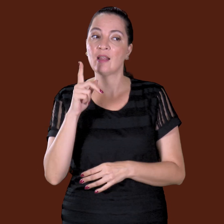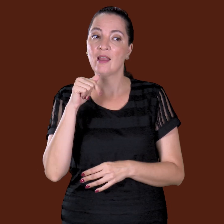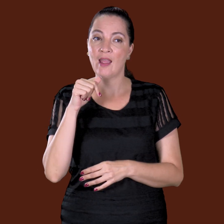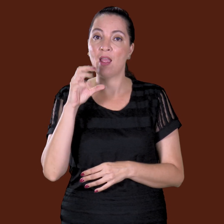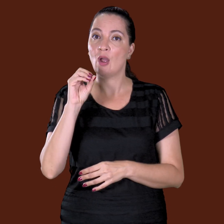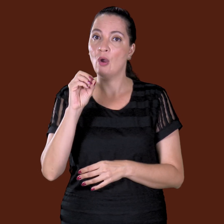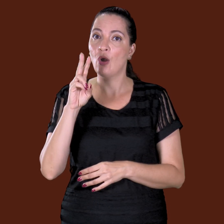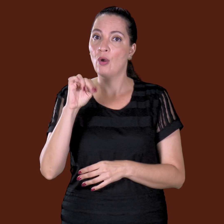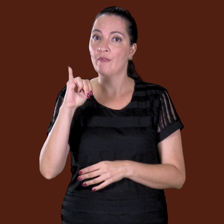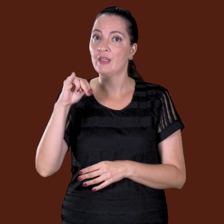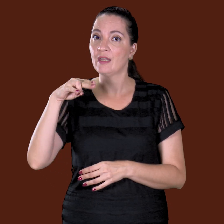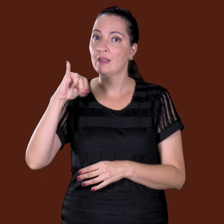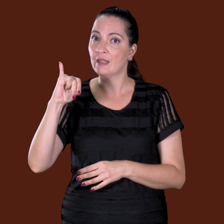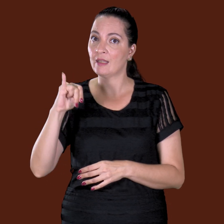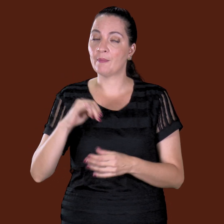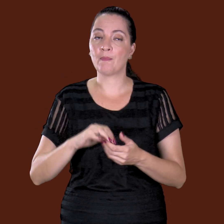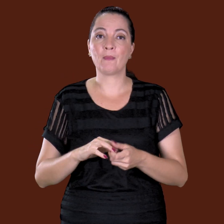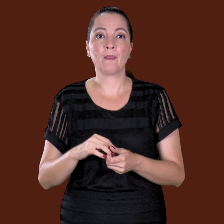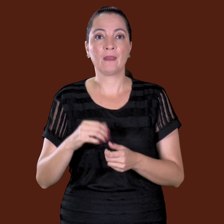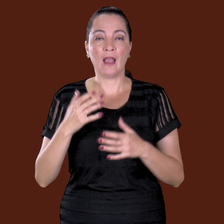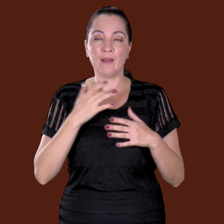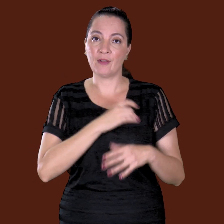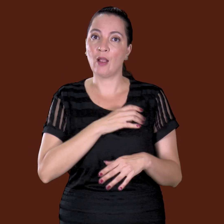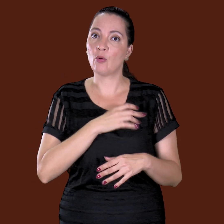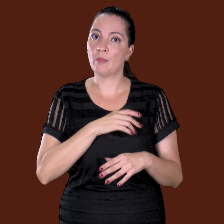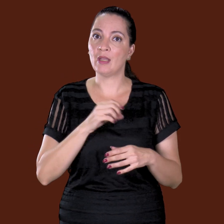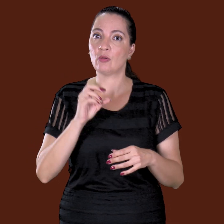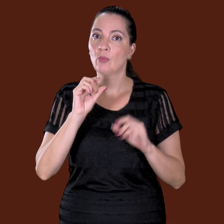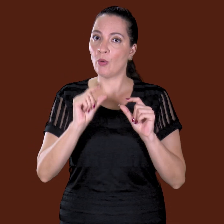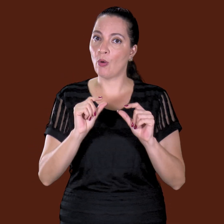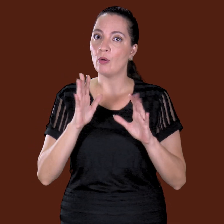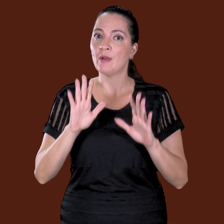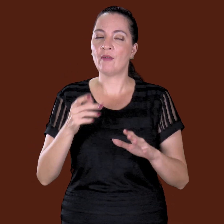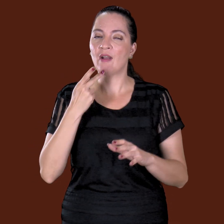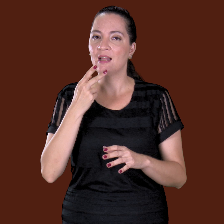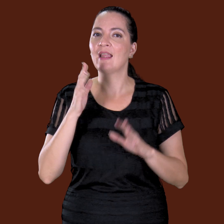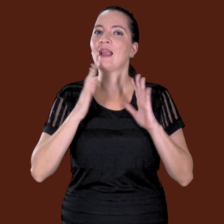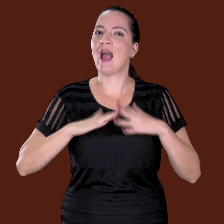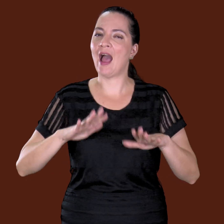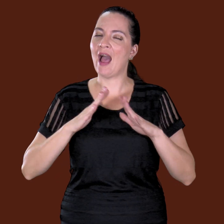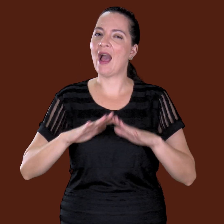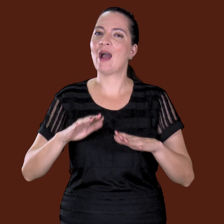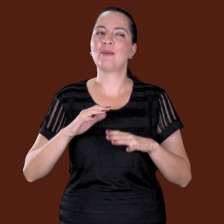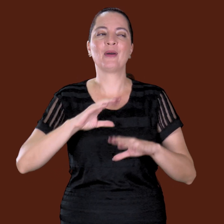voador não identificado, atrás estava com o não, vamos embora, falei, não, atenção aí, comunicação,